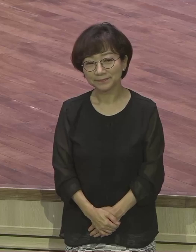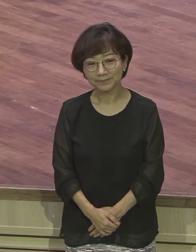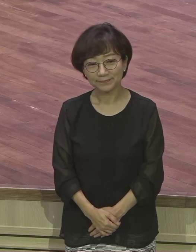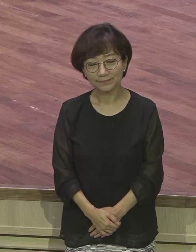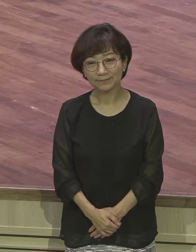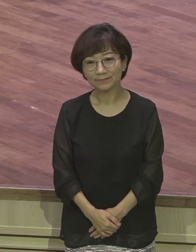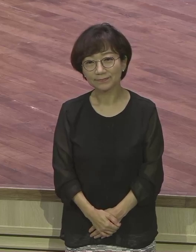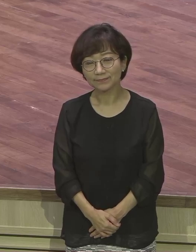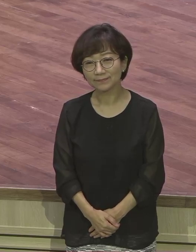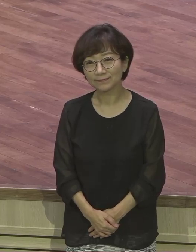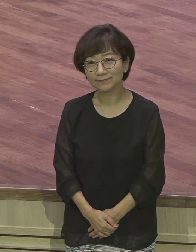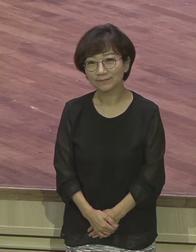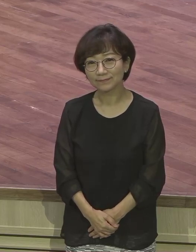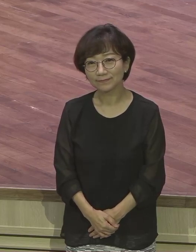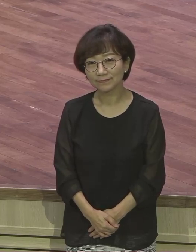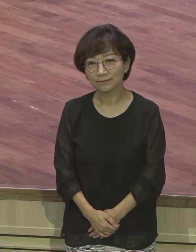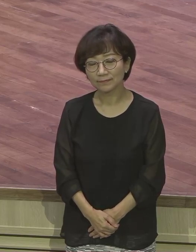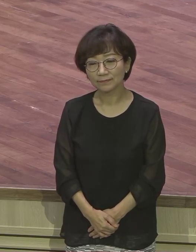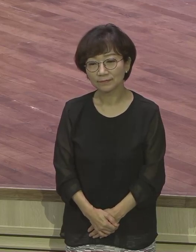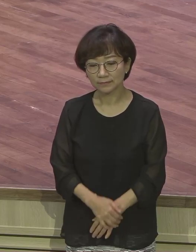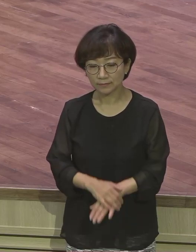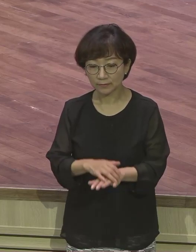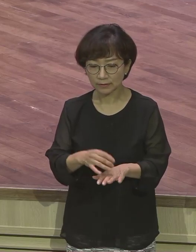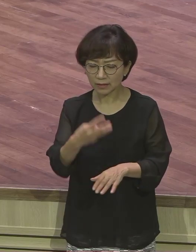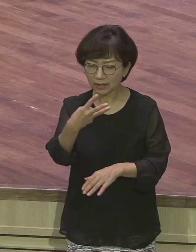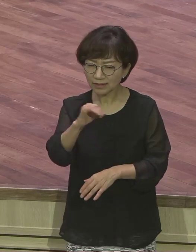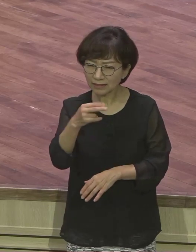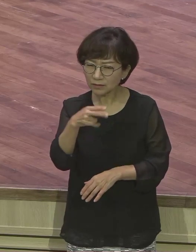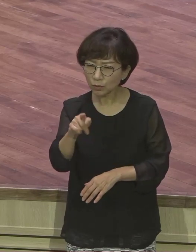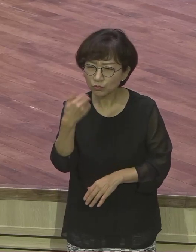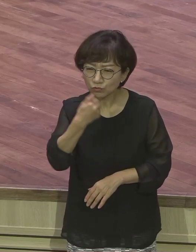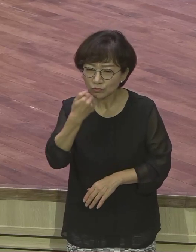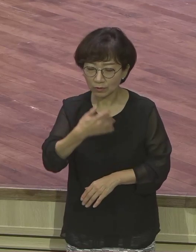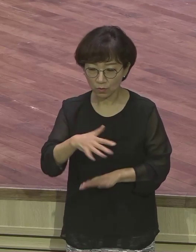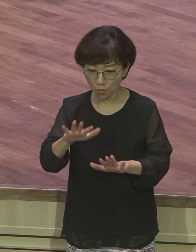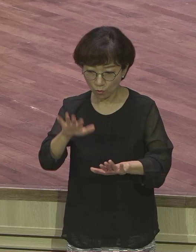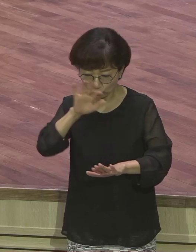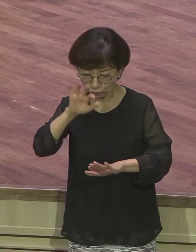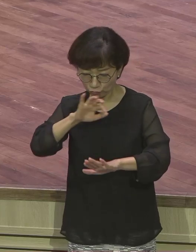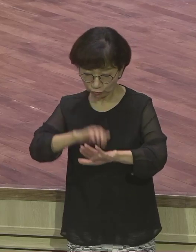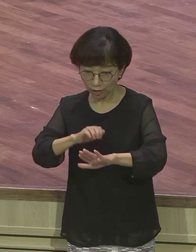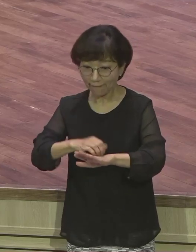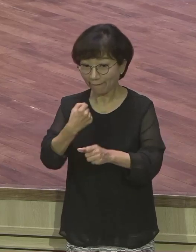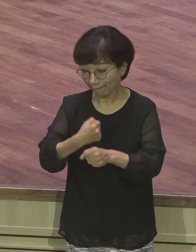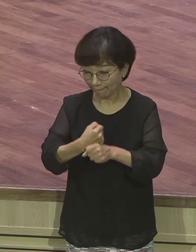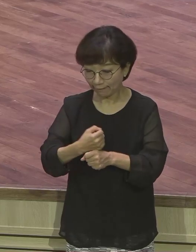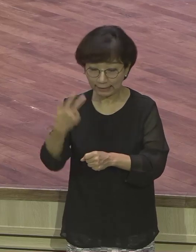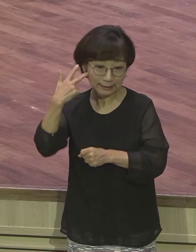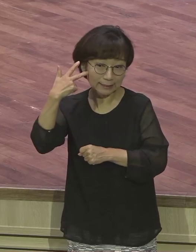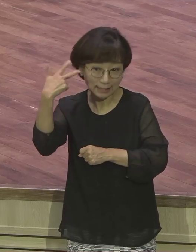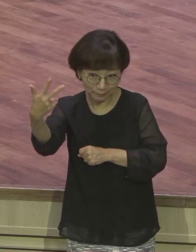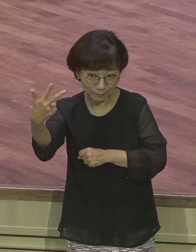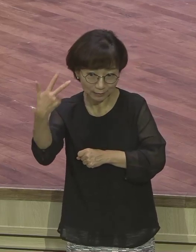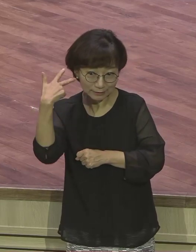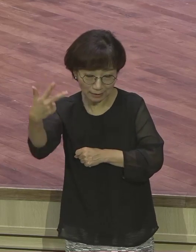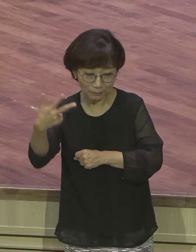우리 리더 이분들은 훈련을 받고 다음 주 있을 WRC 때 이들은 팀장들이요. 다